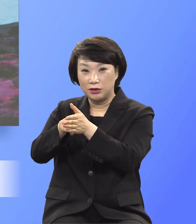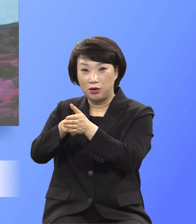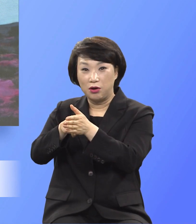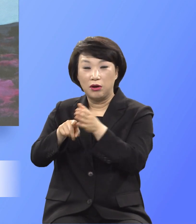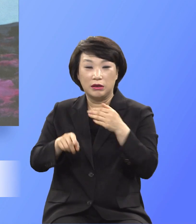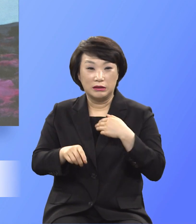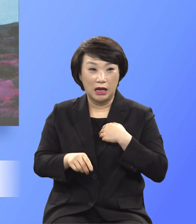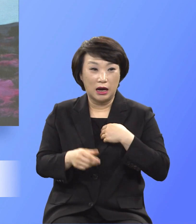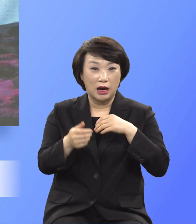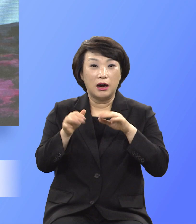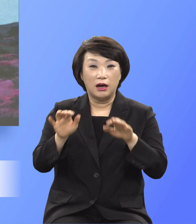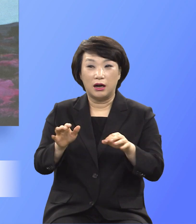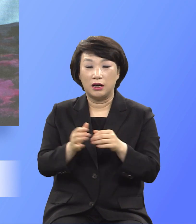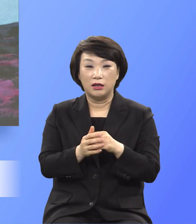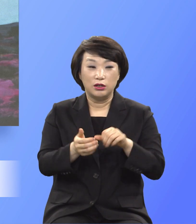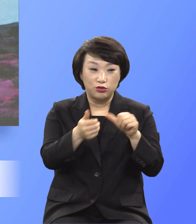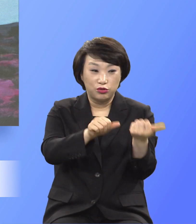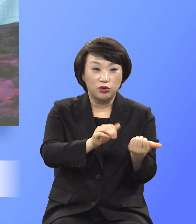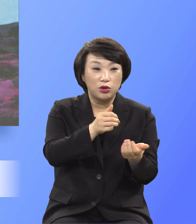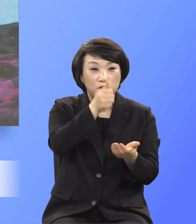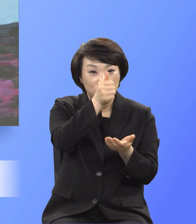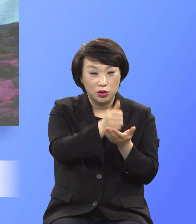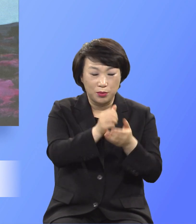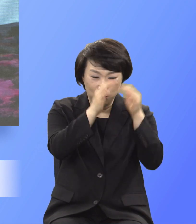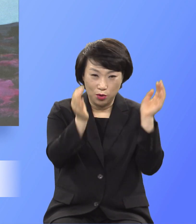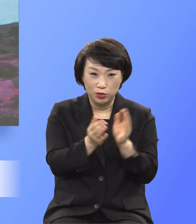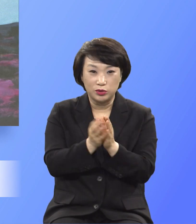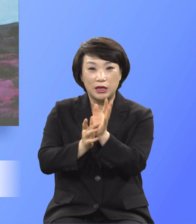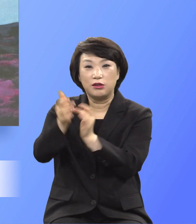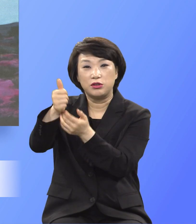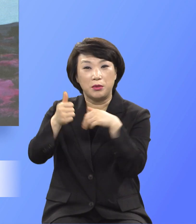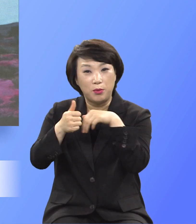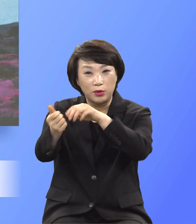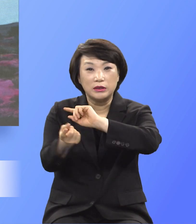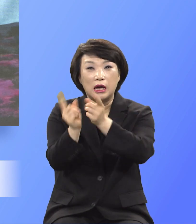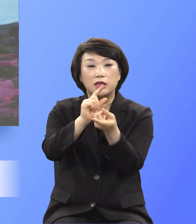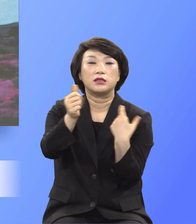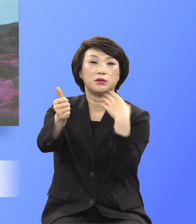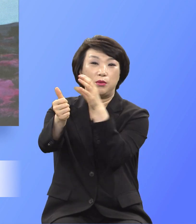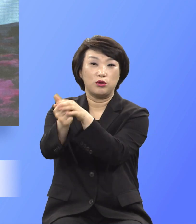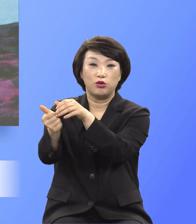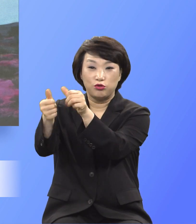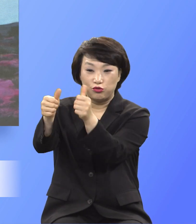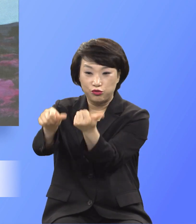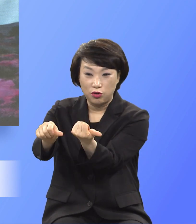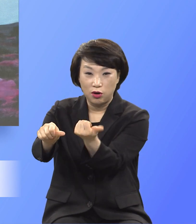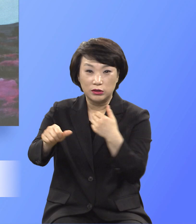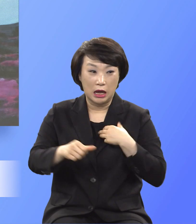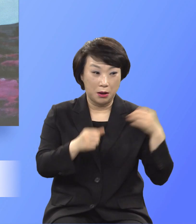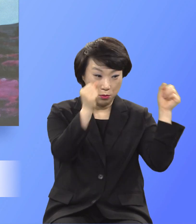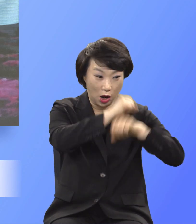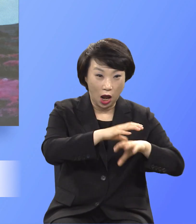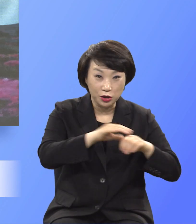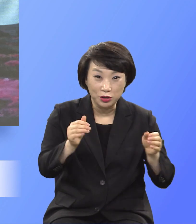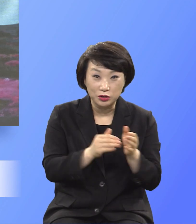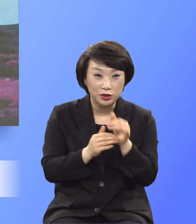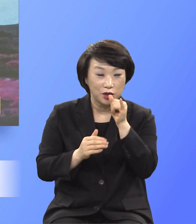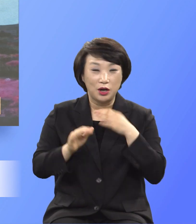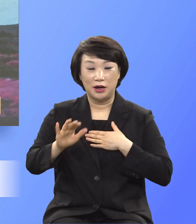죽어야 할 죄를 대실머지 짊어지고 죽으셔서 멸망을 해결하고 영생과 천국